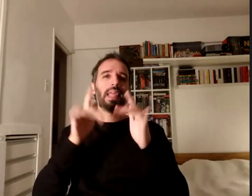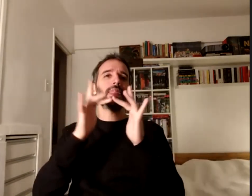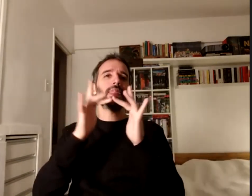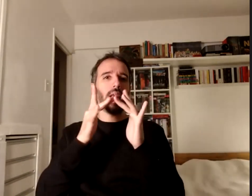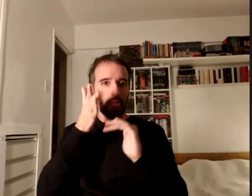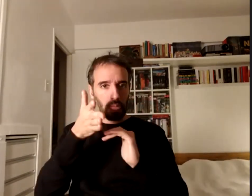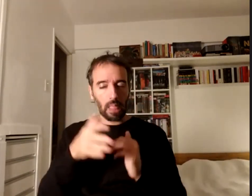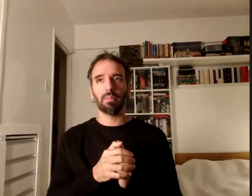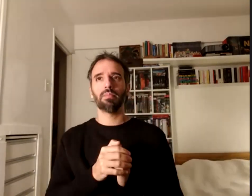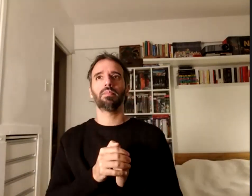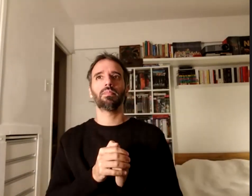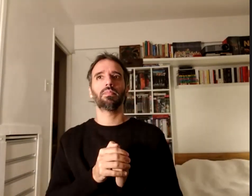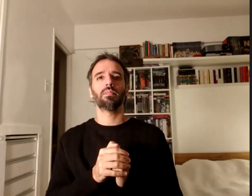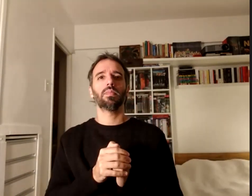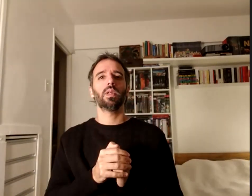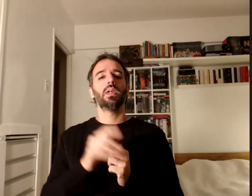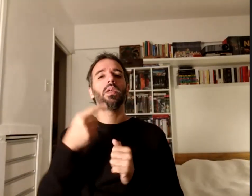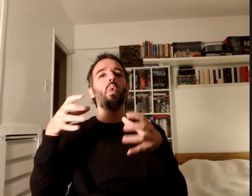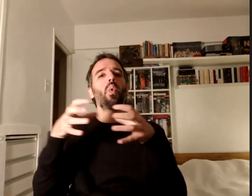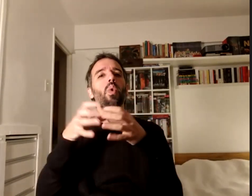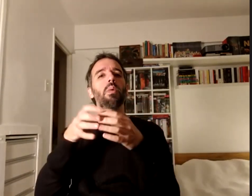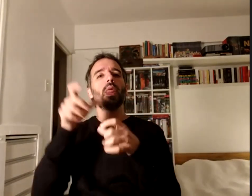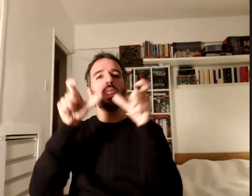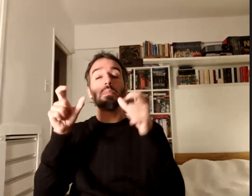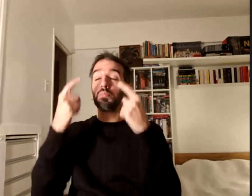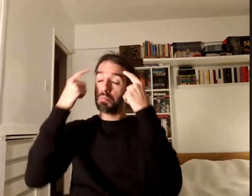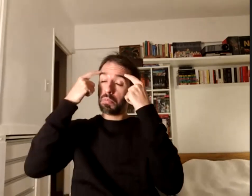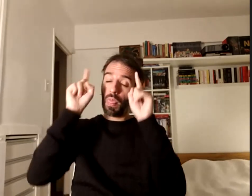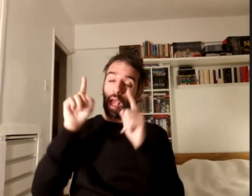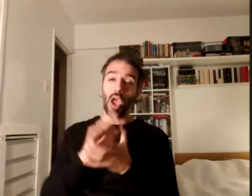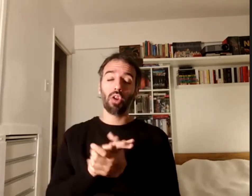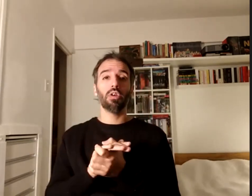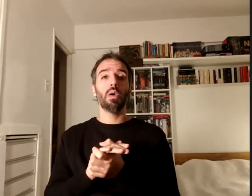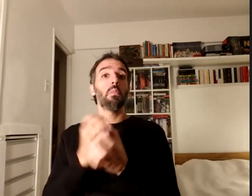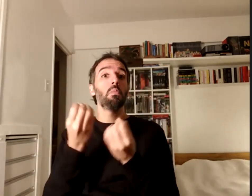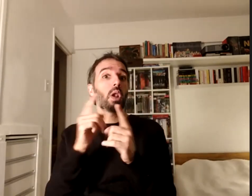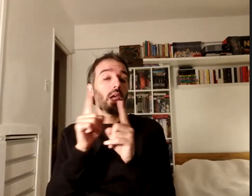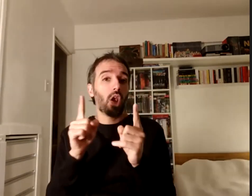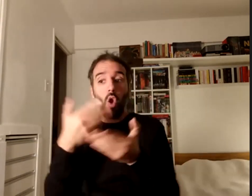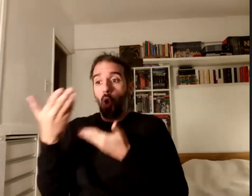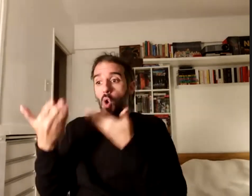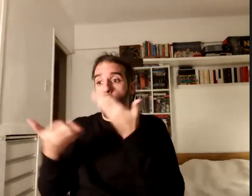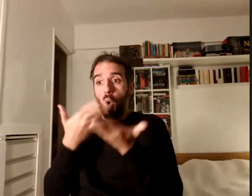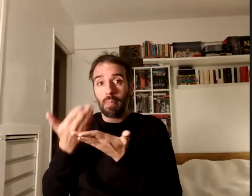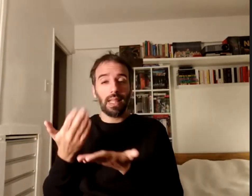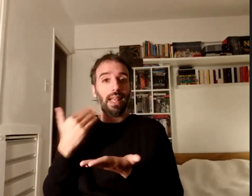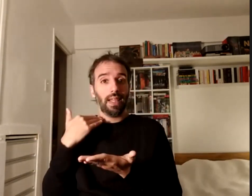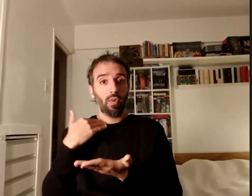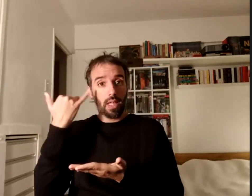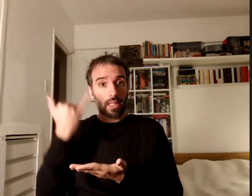y un grupo de personas dijeron ¿por qué no compartir los libros que tenemos en nuestras casas en nuestras computadoras?